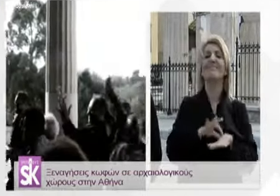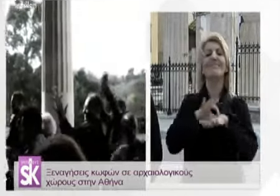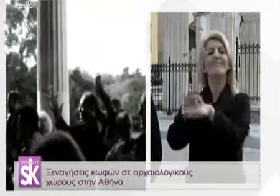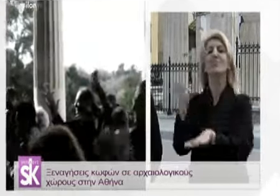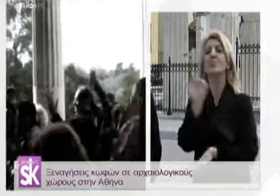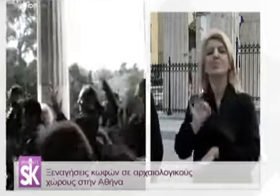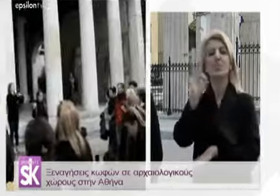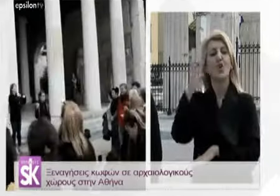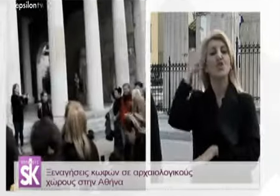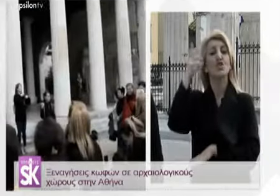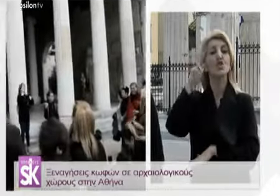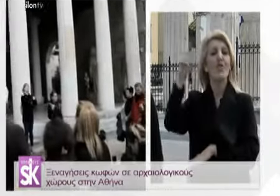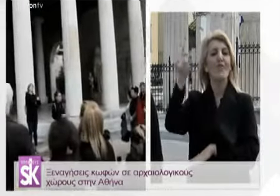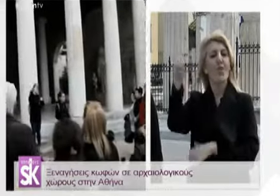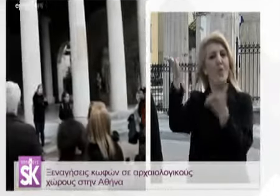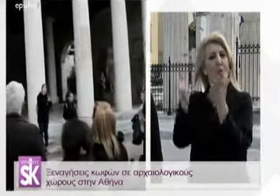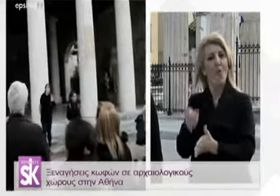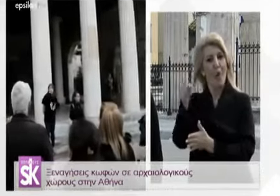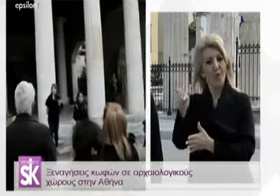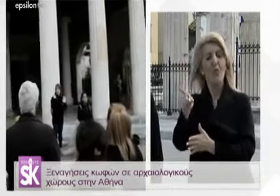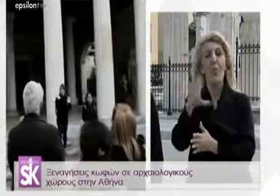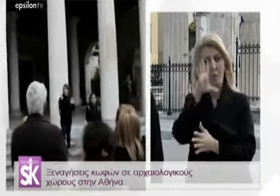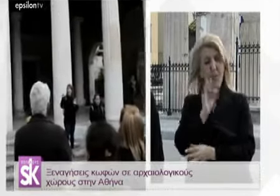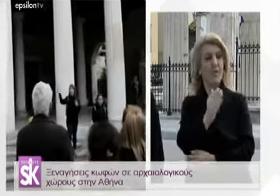όπου ήδη έχουμε μια μεγάλη ανταπόκριση.